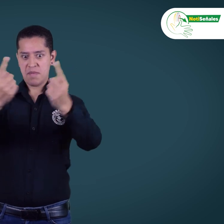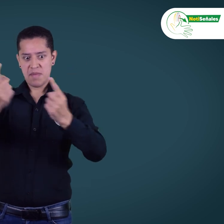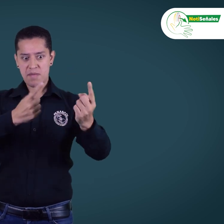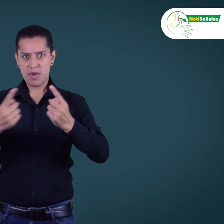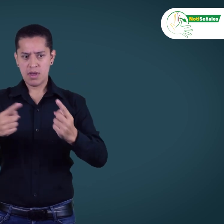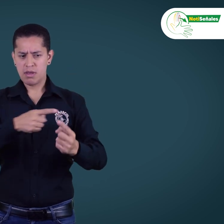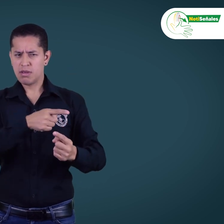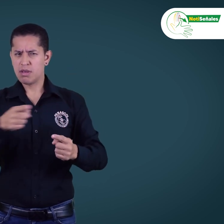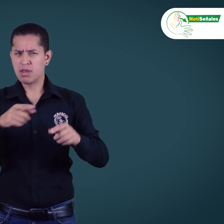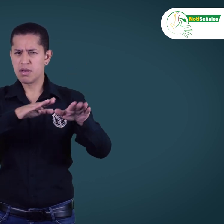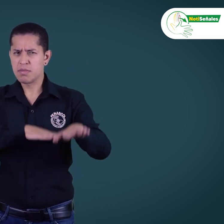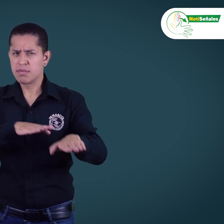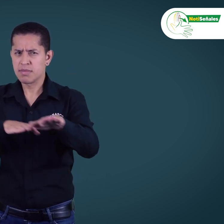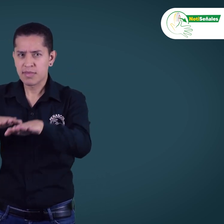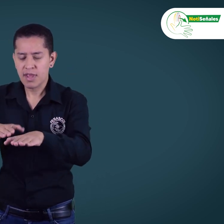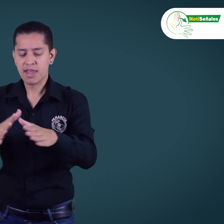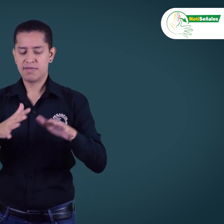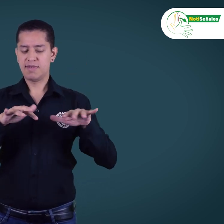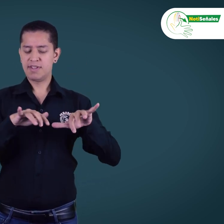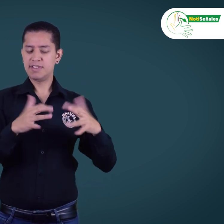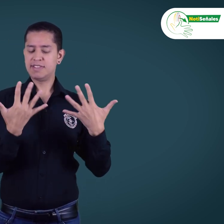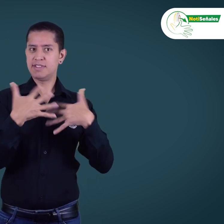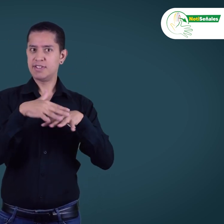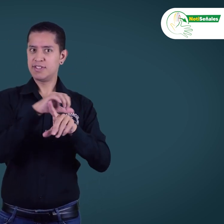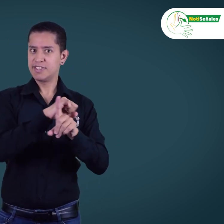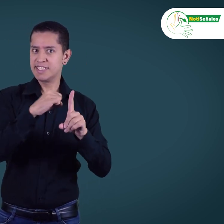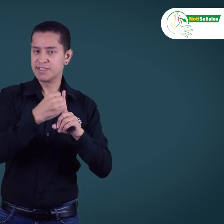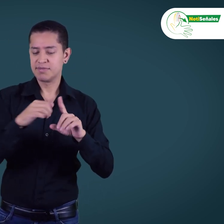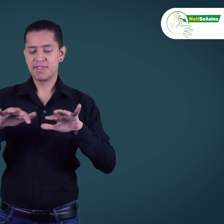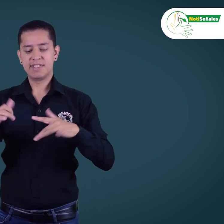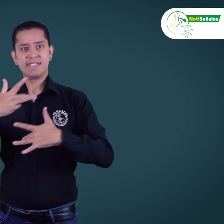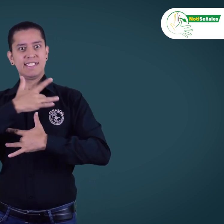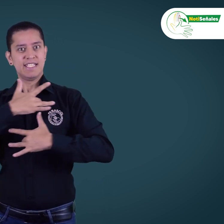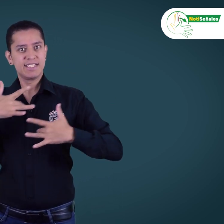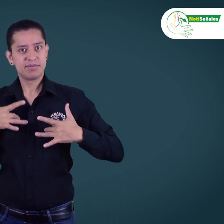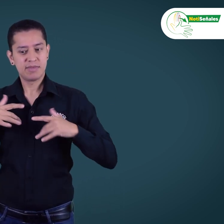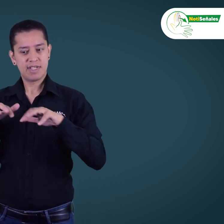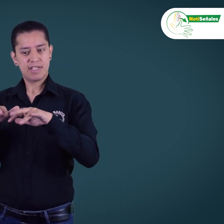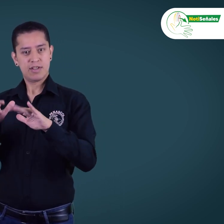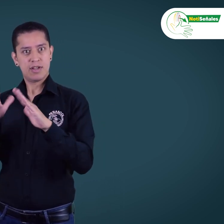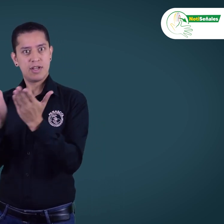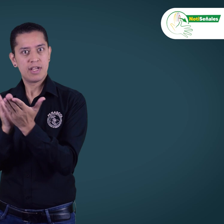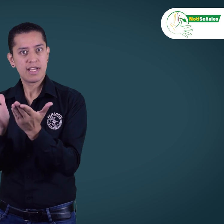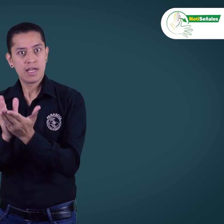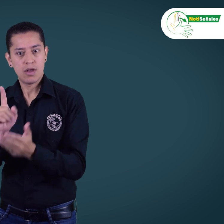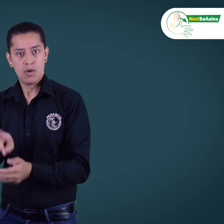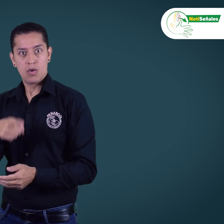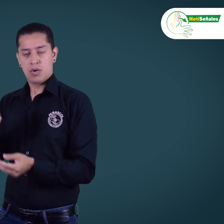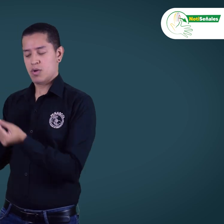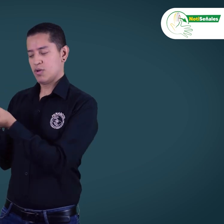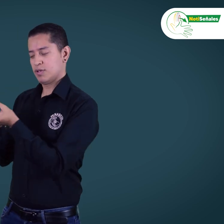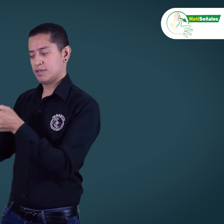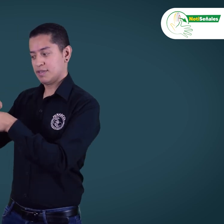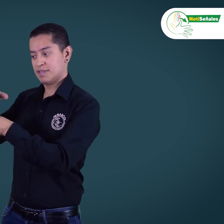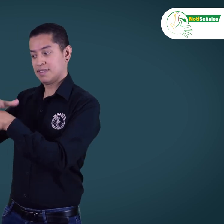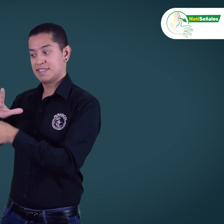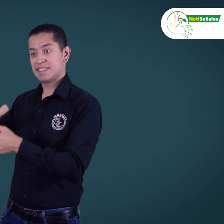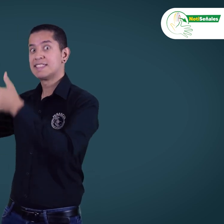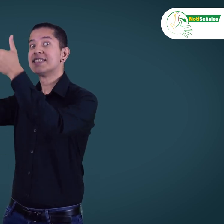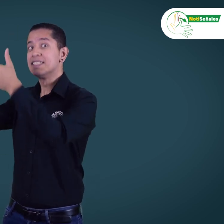participaron representantes de la Secretaría de Salud, Secretaría de Integración Social y Secretaría de Educación. Además, estuvo